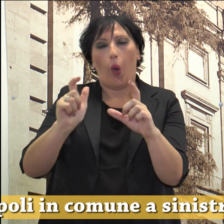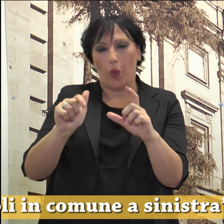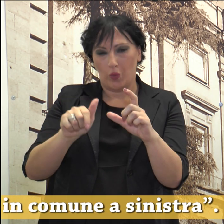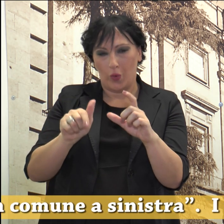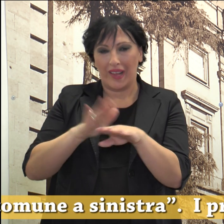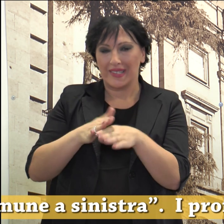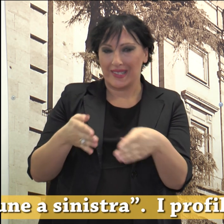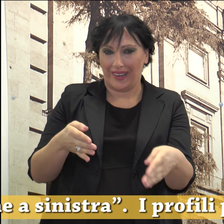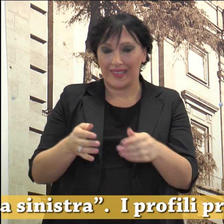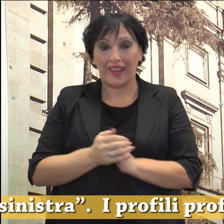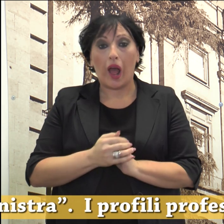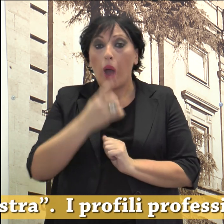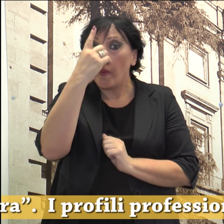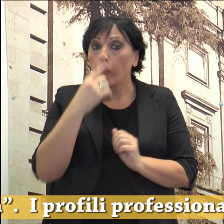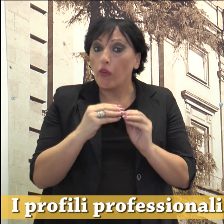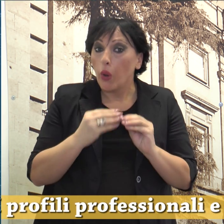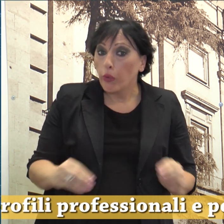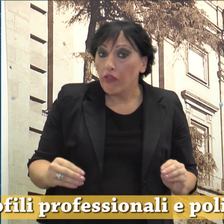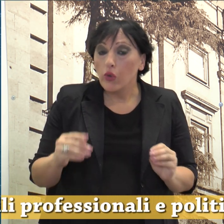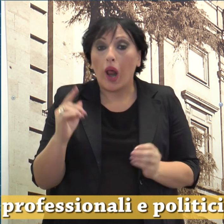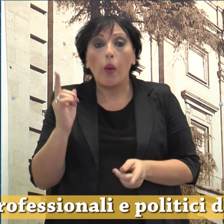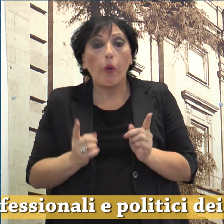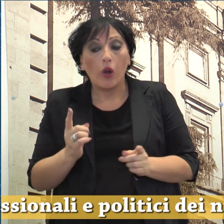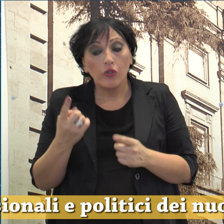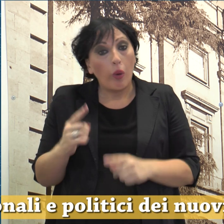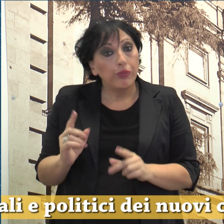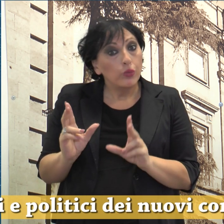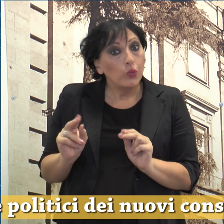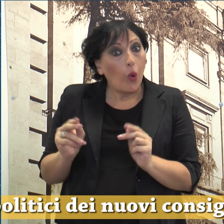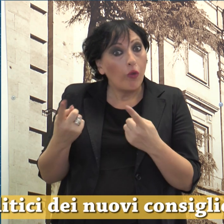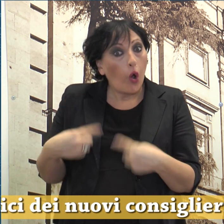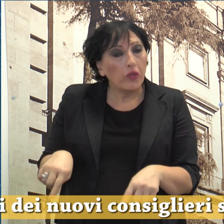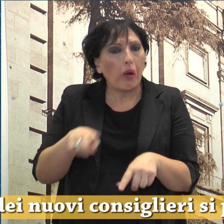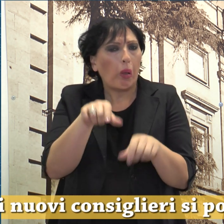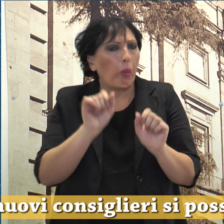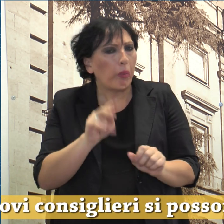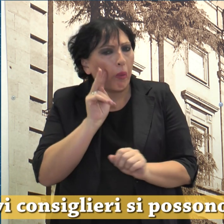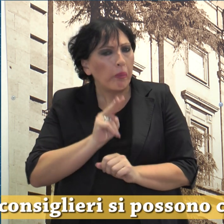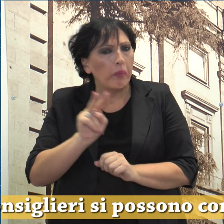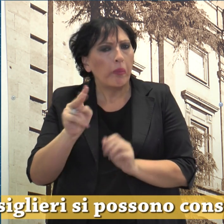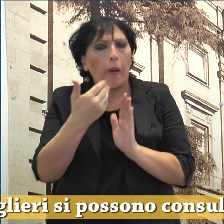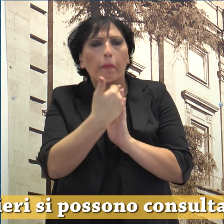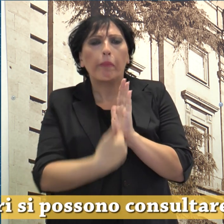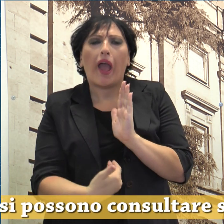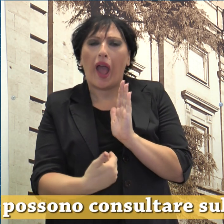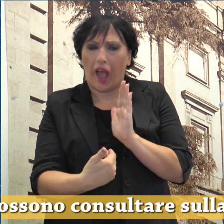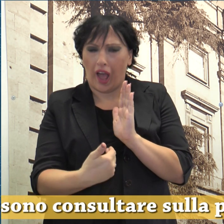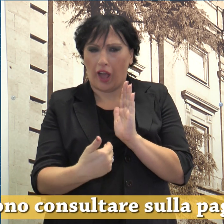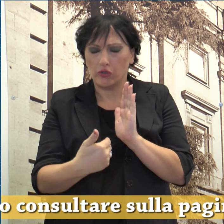I profili professionali e politici dei nuovi consiglieri si possono consultare sulla pagina dedicata alla composizione